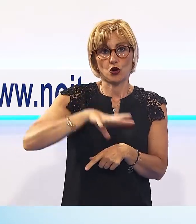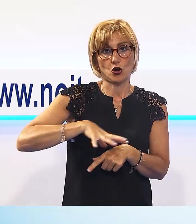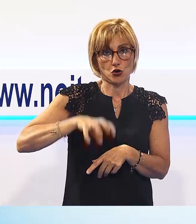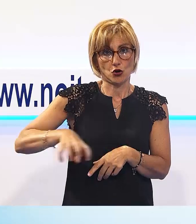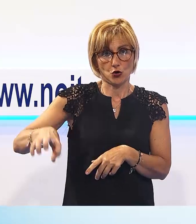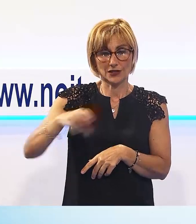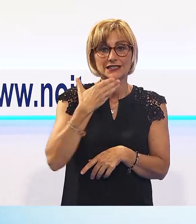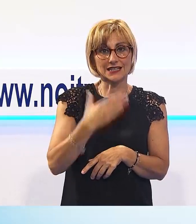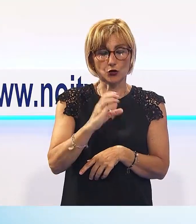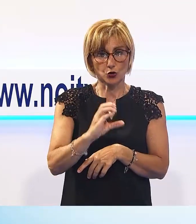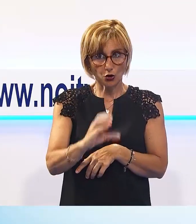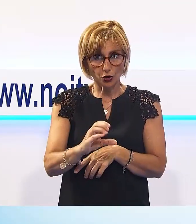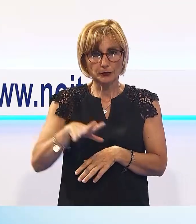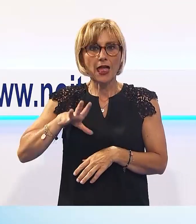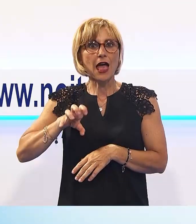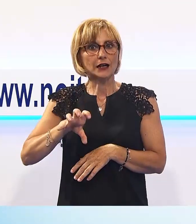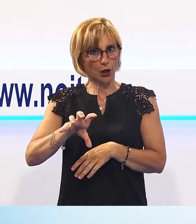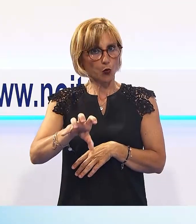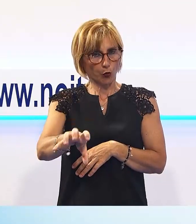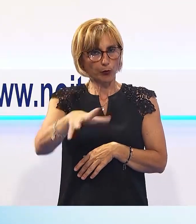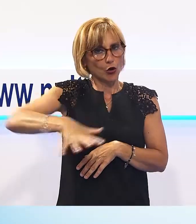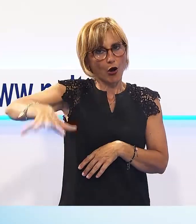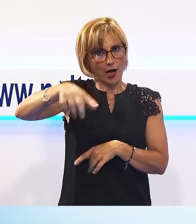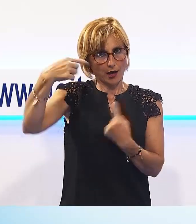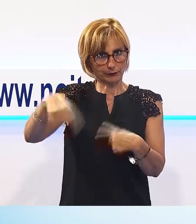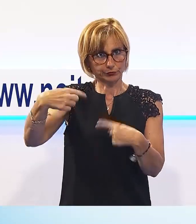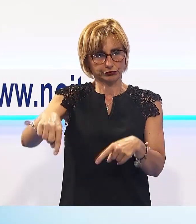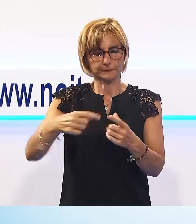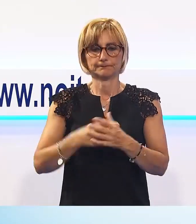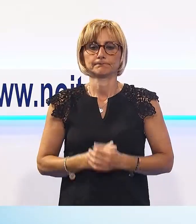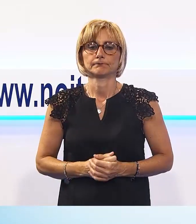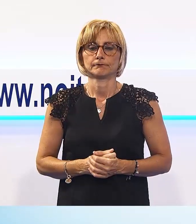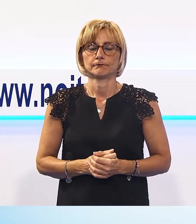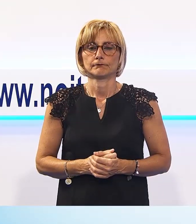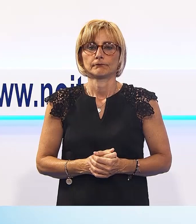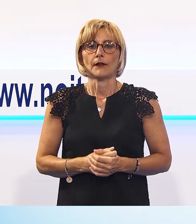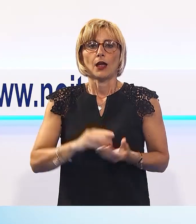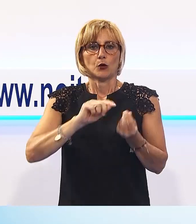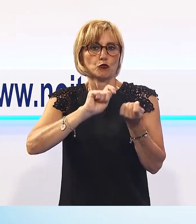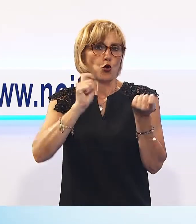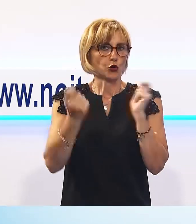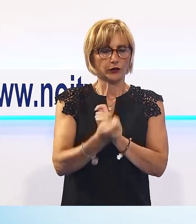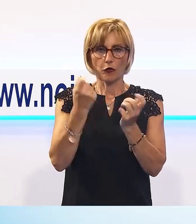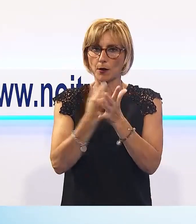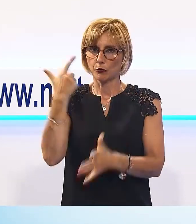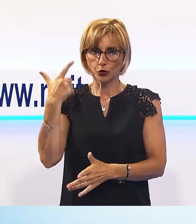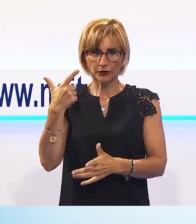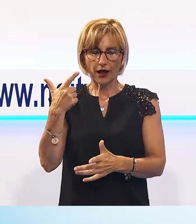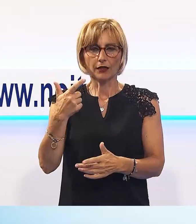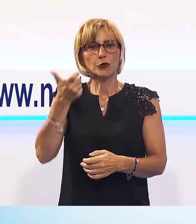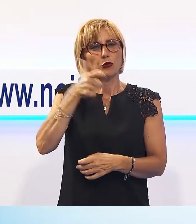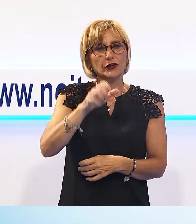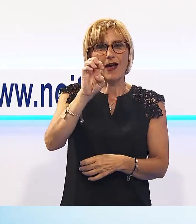di uno degli aspetti più storici ed importanti dell'area. Modifiche significative, frutto del confronto serrato, che il Comune e l'ERP